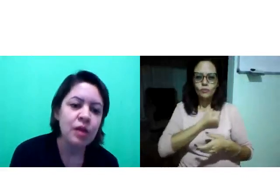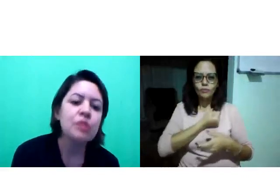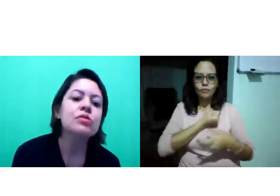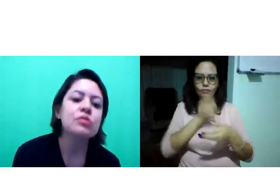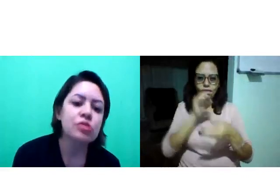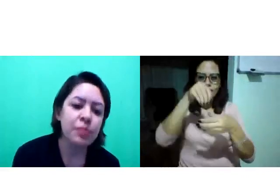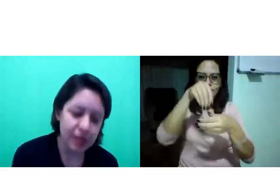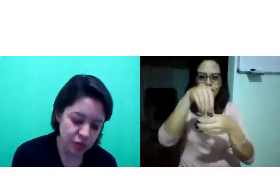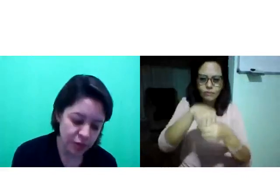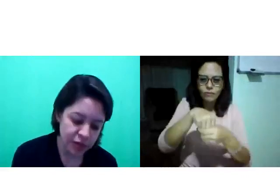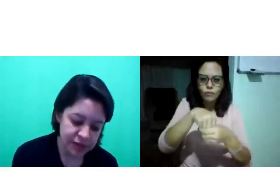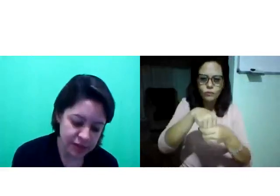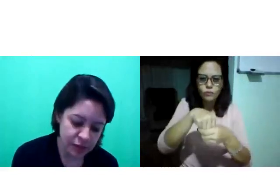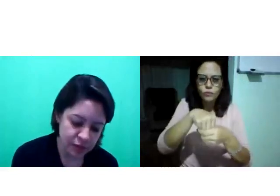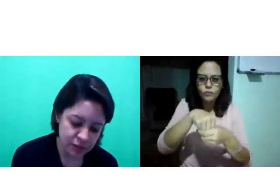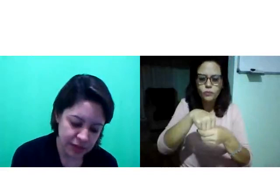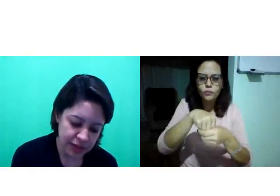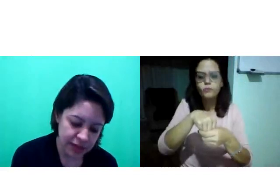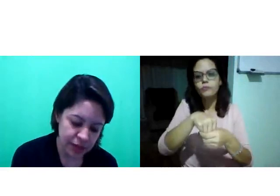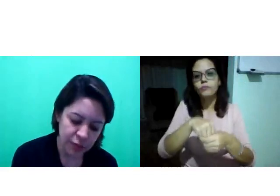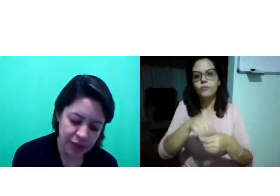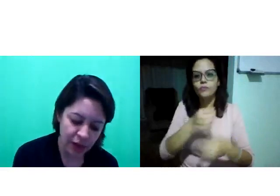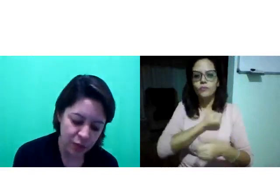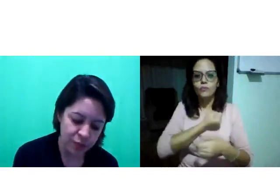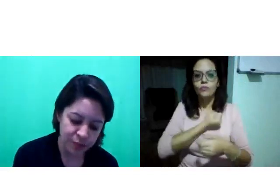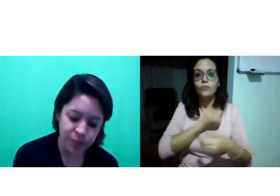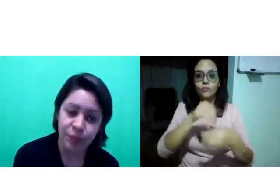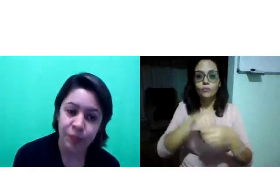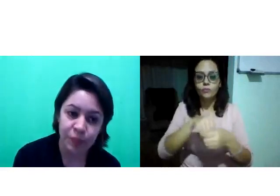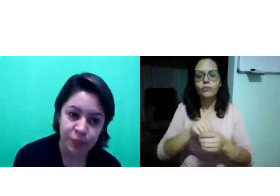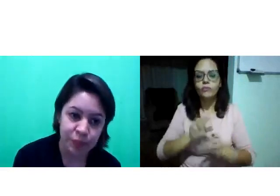sobre a incorporação numeral.